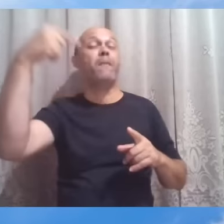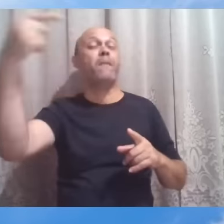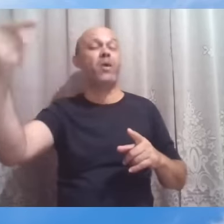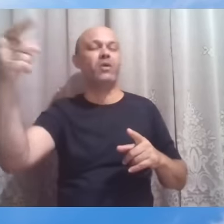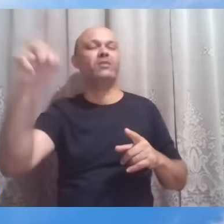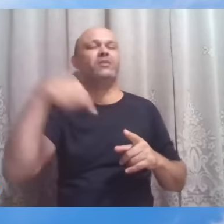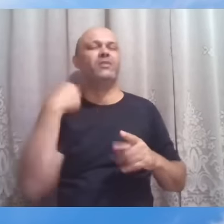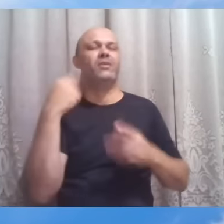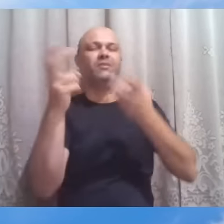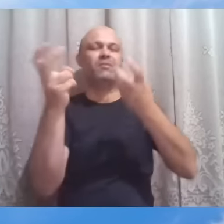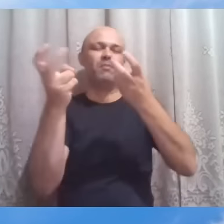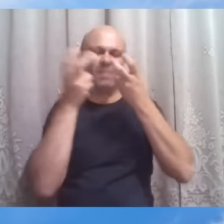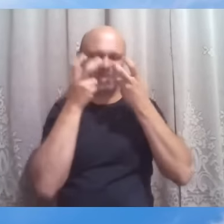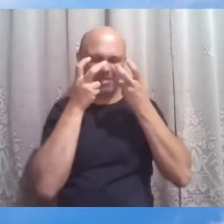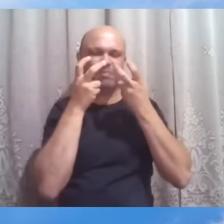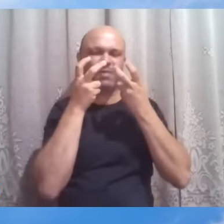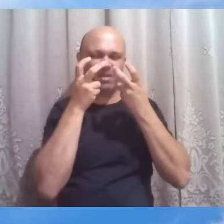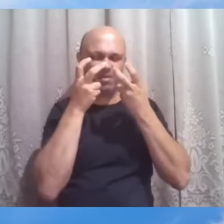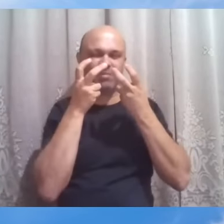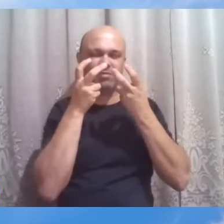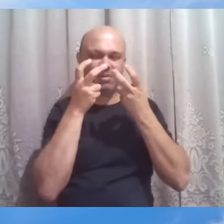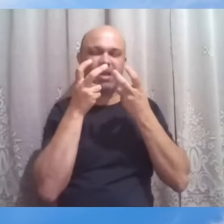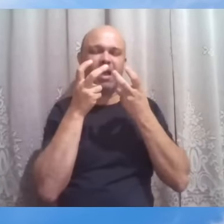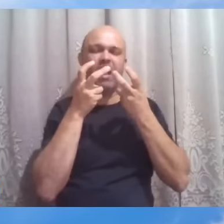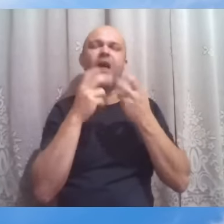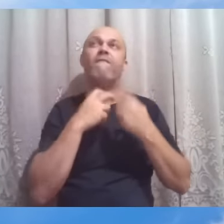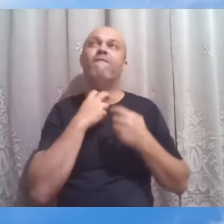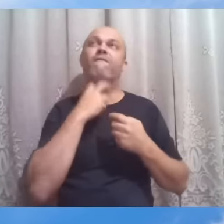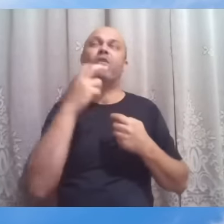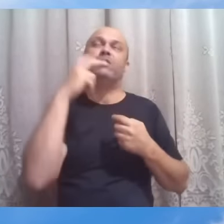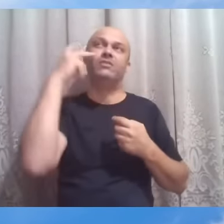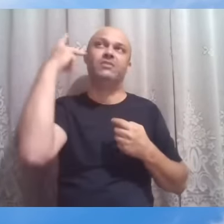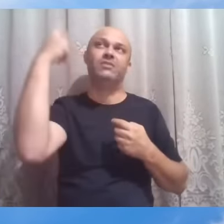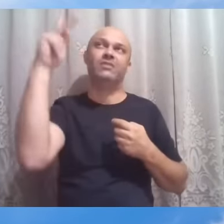eloquência e a força dessa acolhida,